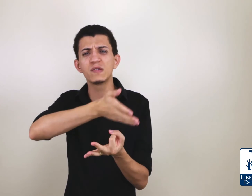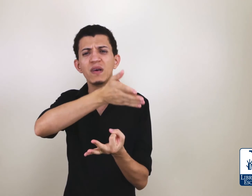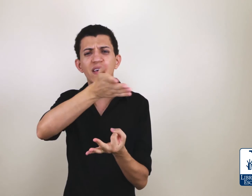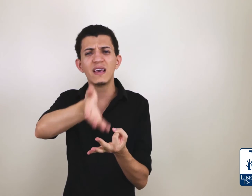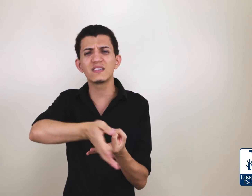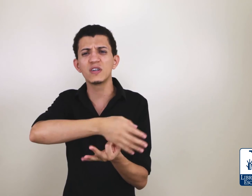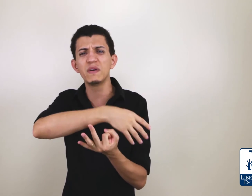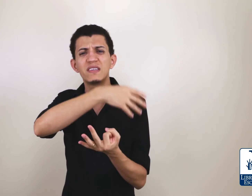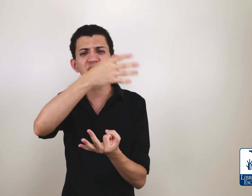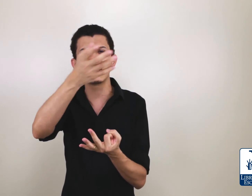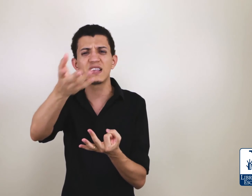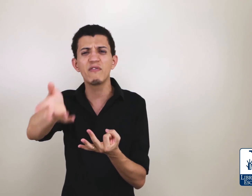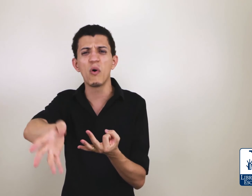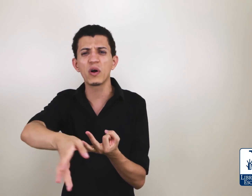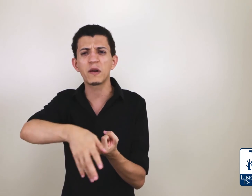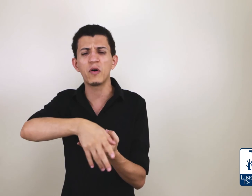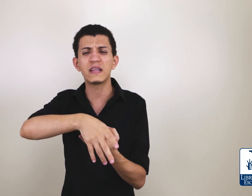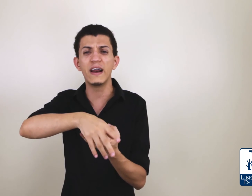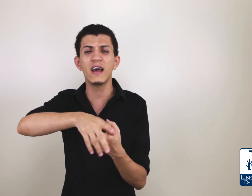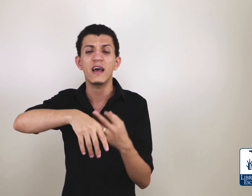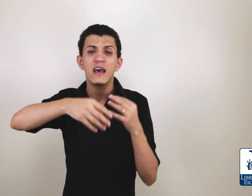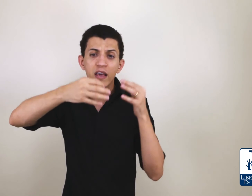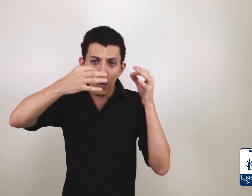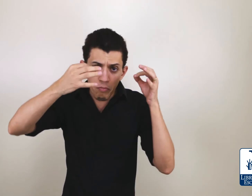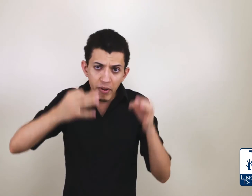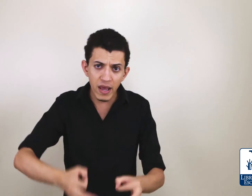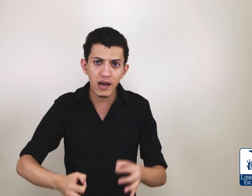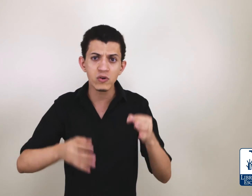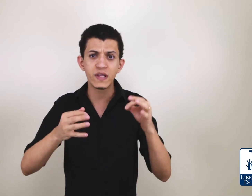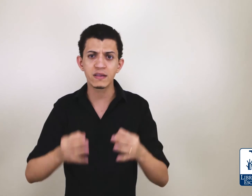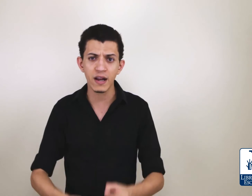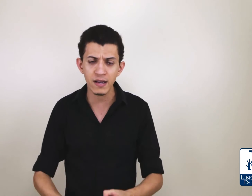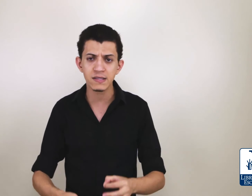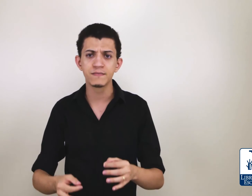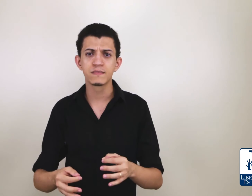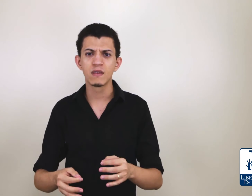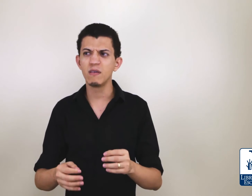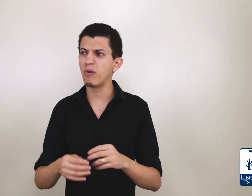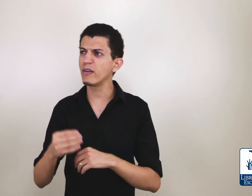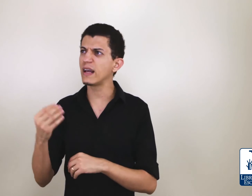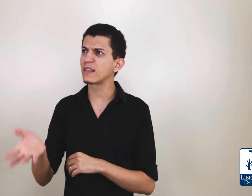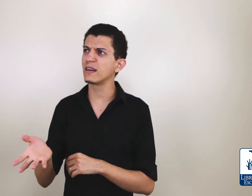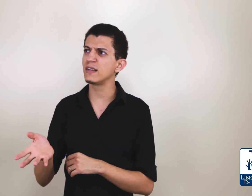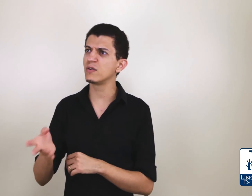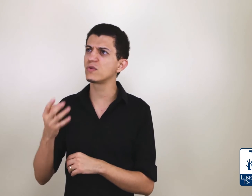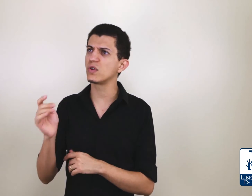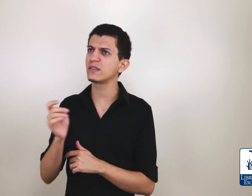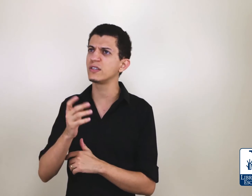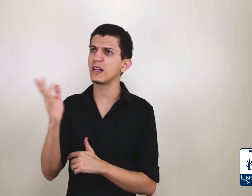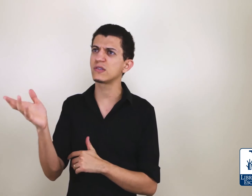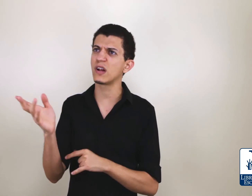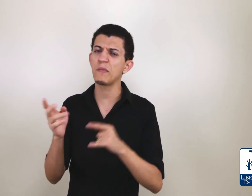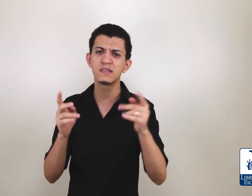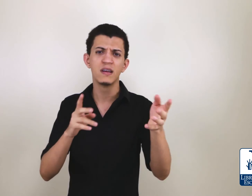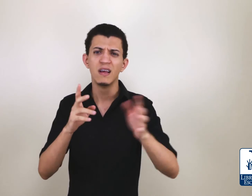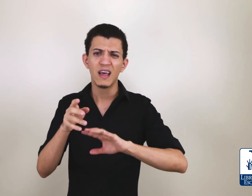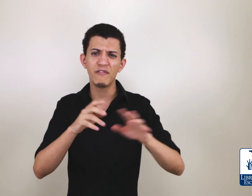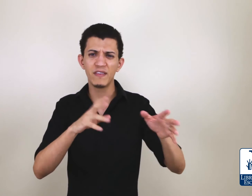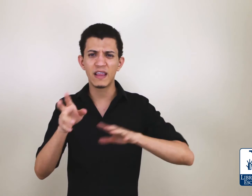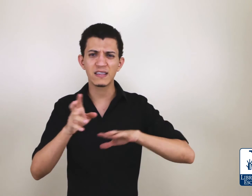2015, 2016, teve outra portaria que obriga os DETRANS, embora o DETRAN seja um sócio-genacional, mas, enfim, tem